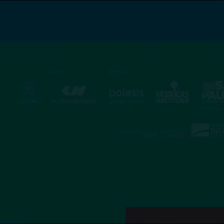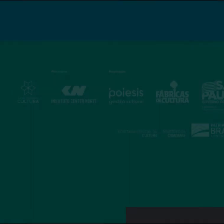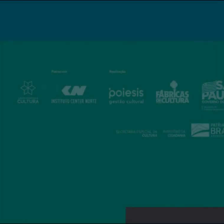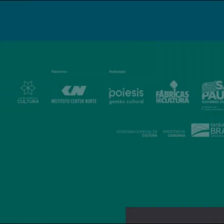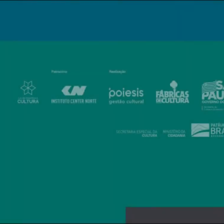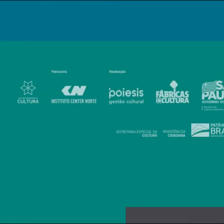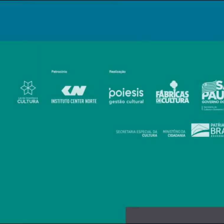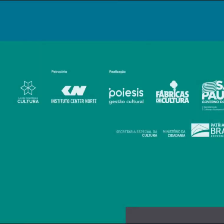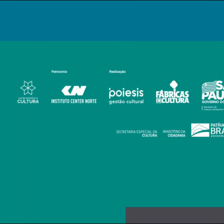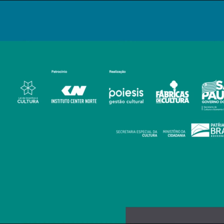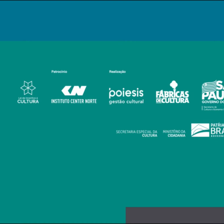Amén